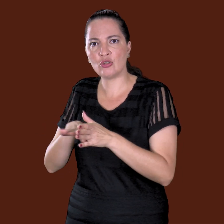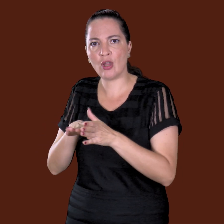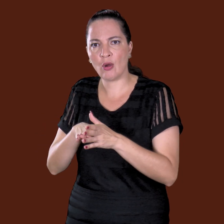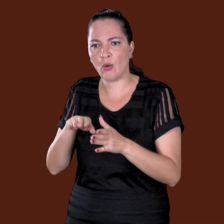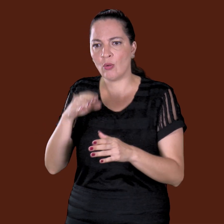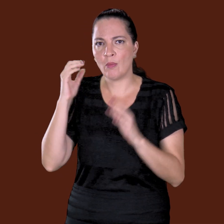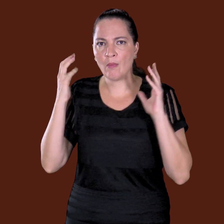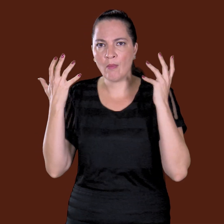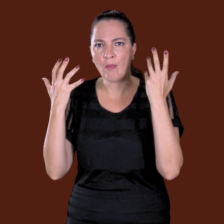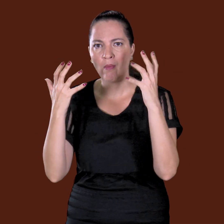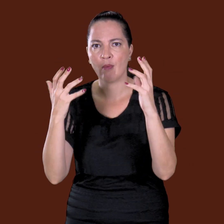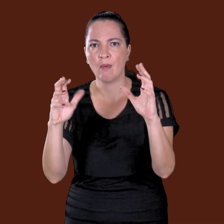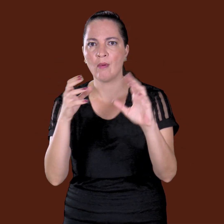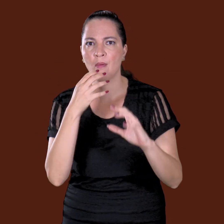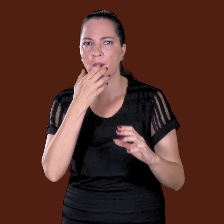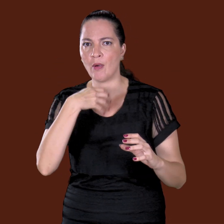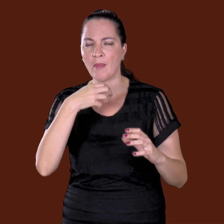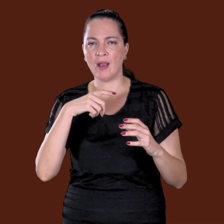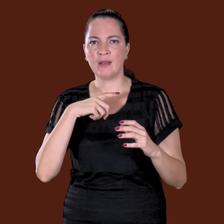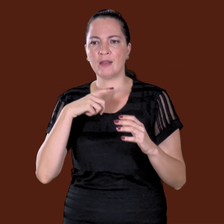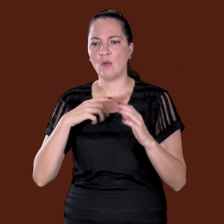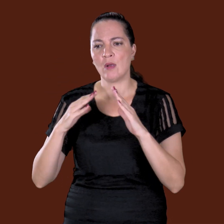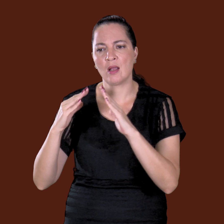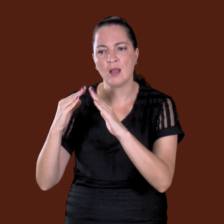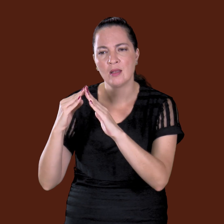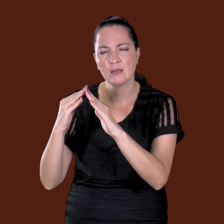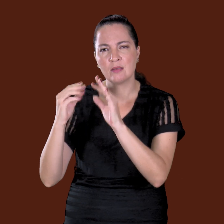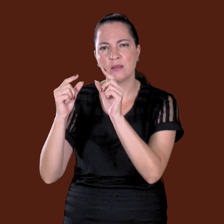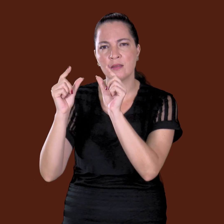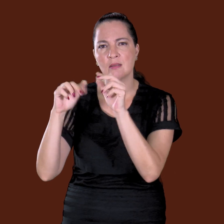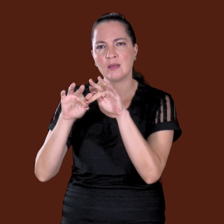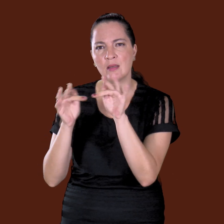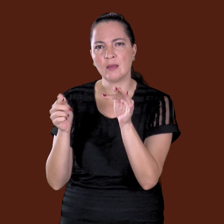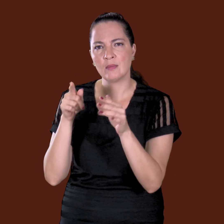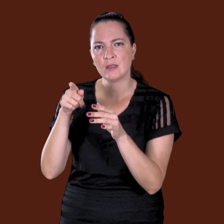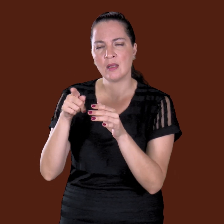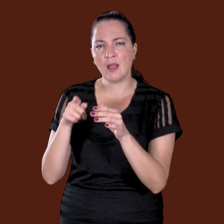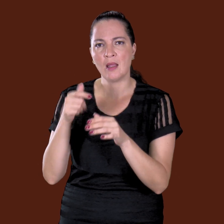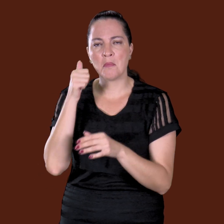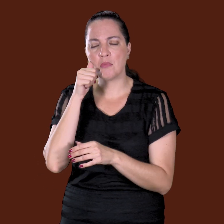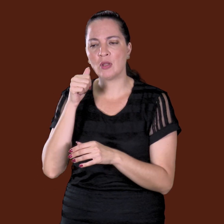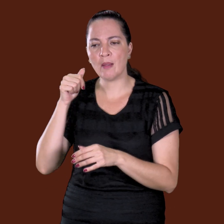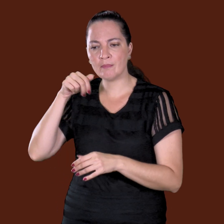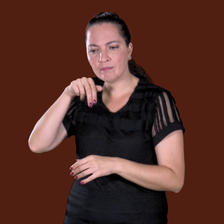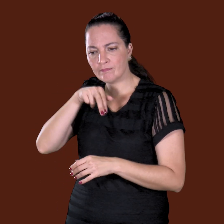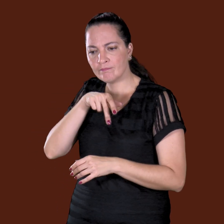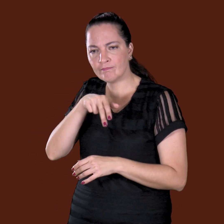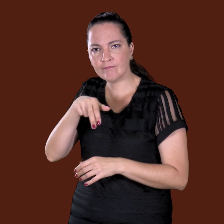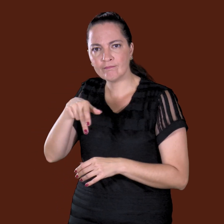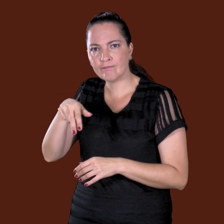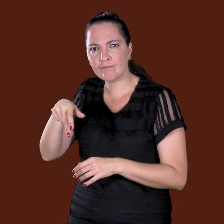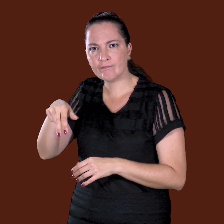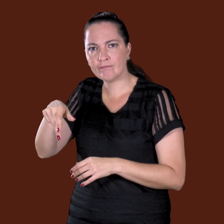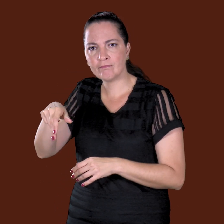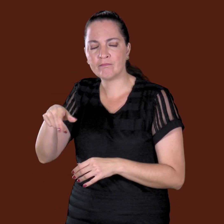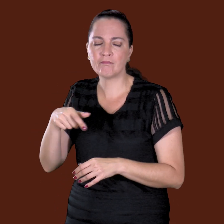casinha lá, meio, meio surro, muita árvore, muito humilde, muito moeda. Ela desceu e foi pra lá. E aí foi embora.